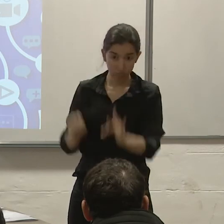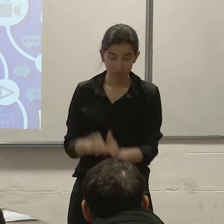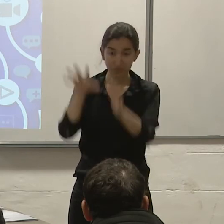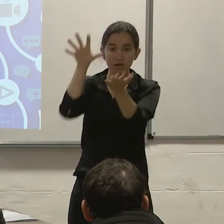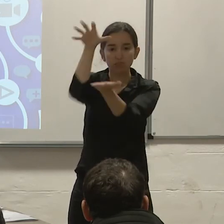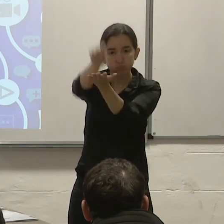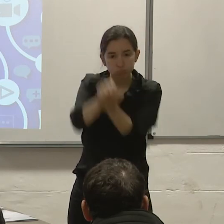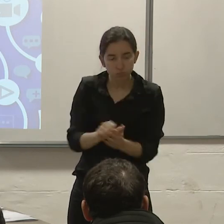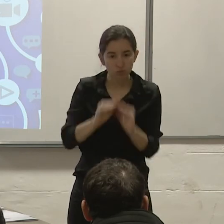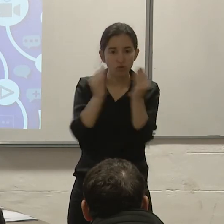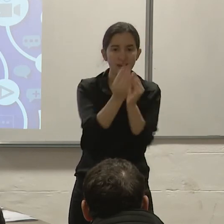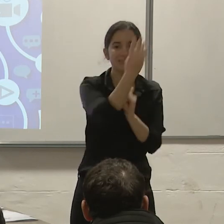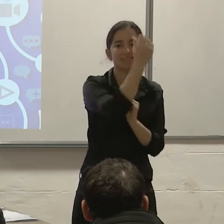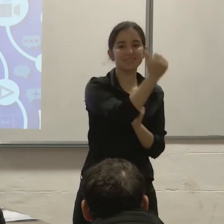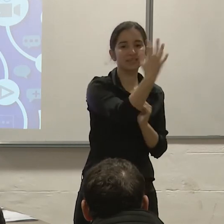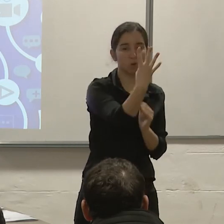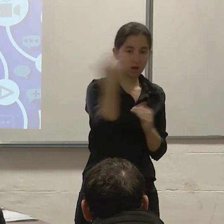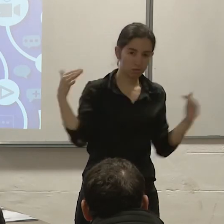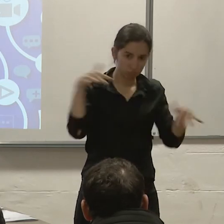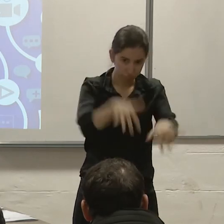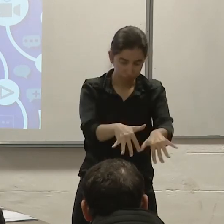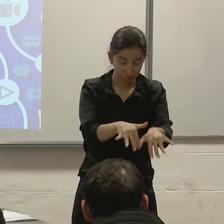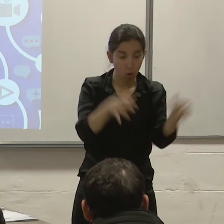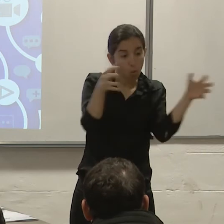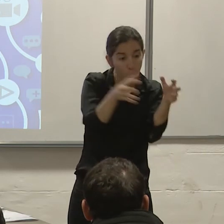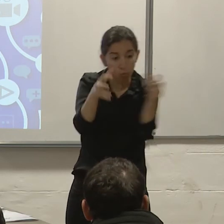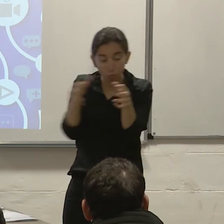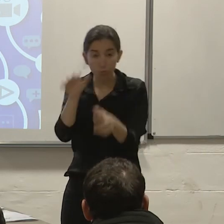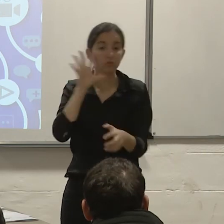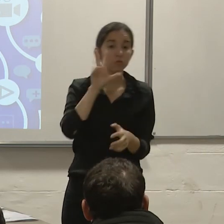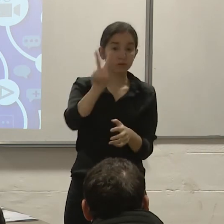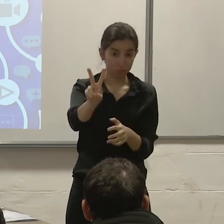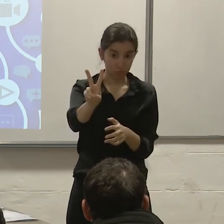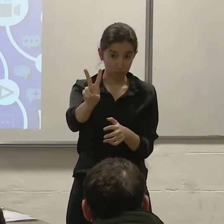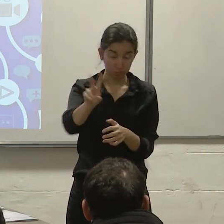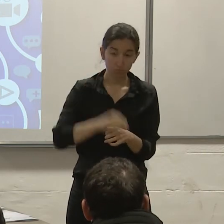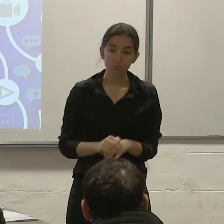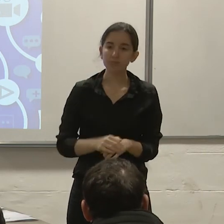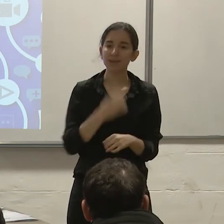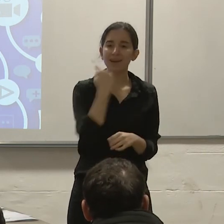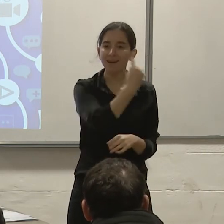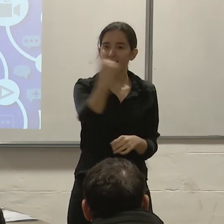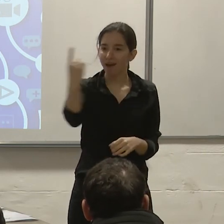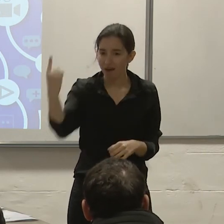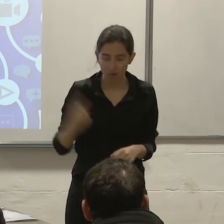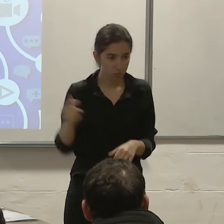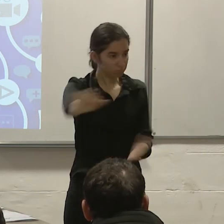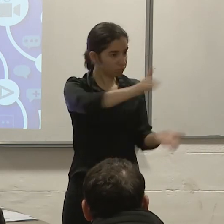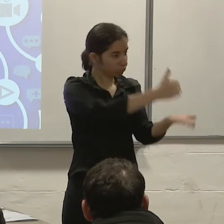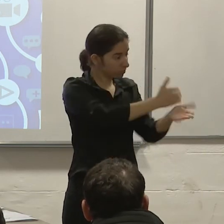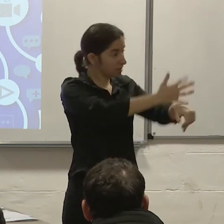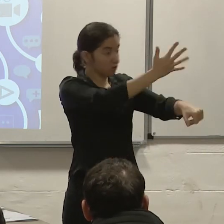organizadas en 52 grupos. El tiempo de exposición para cada uno y cada uno es de 5 minutos. Estos